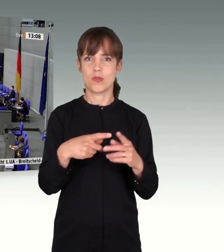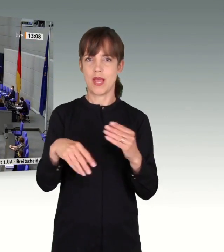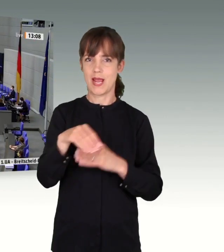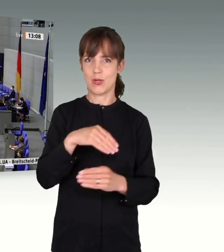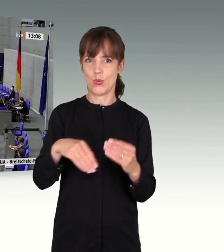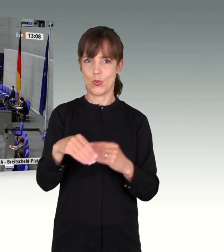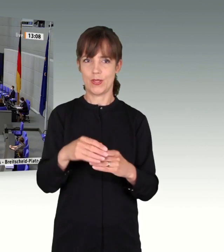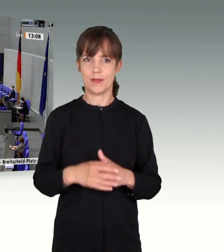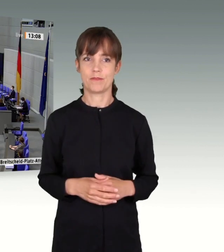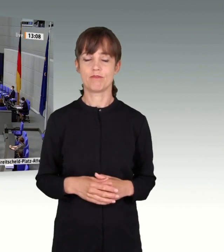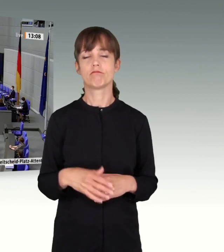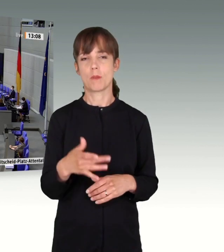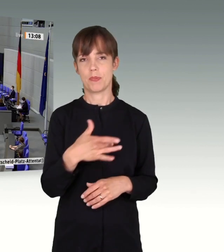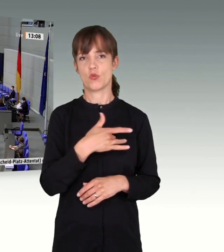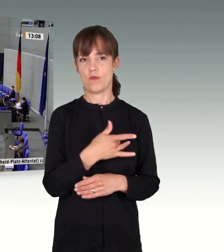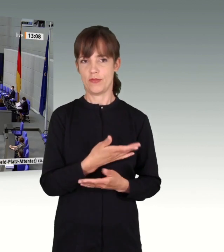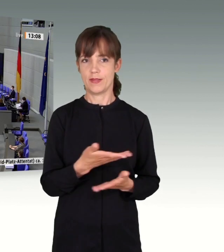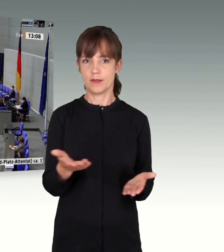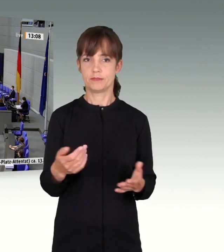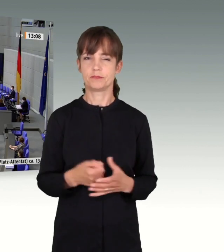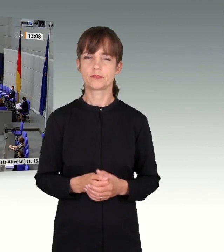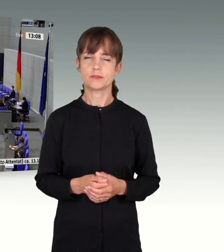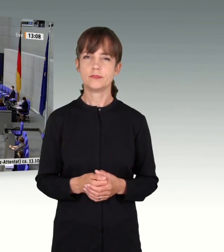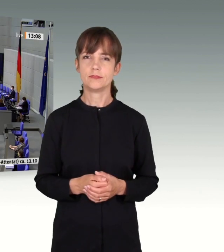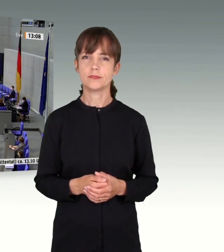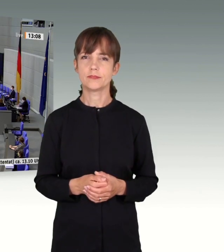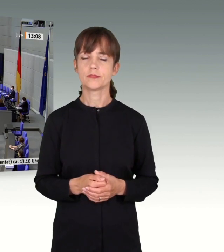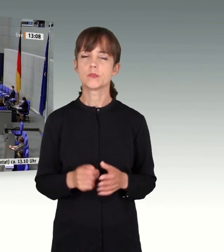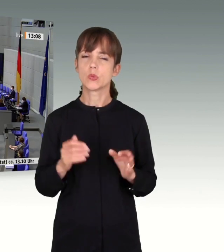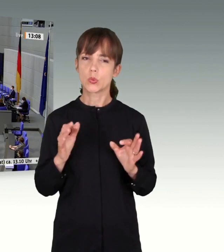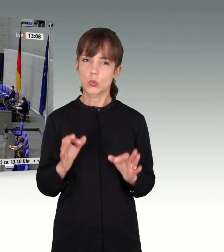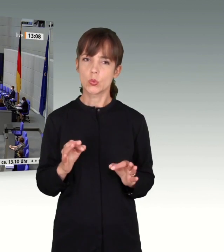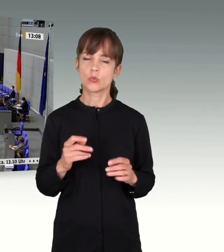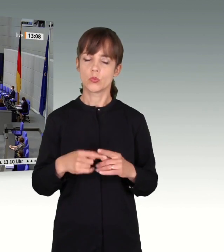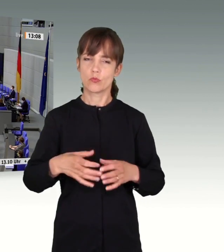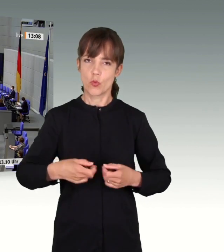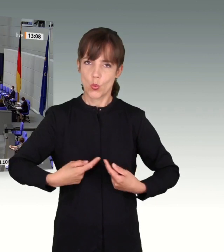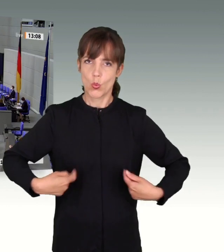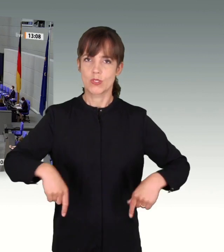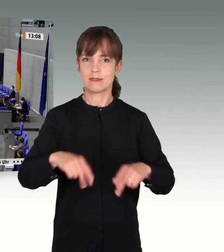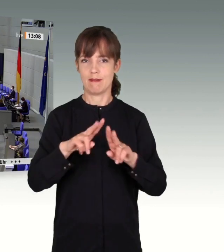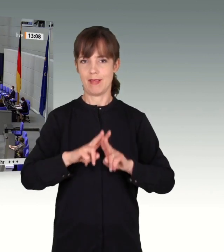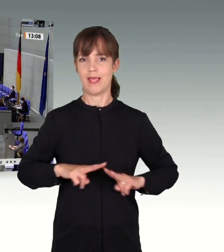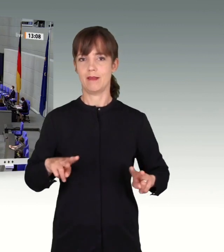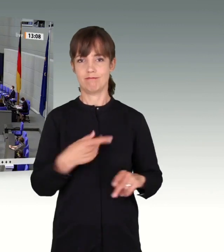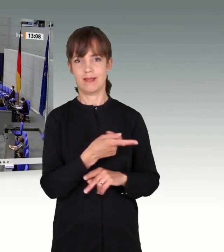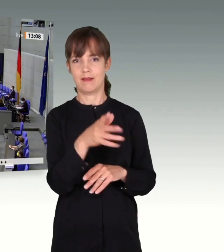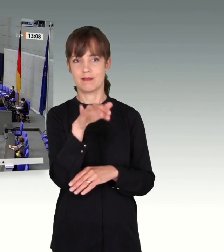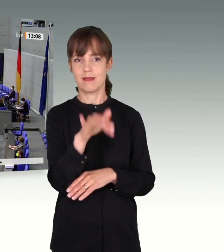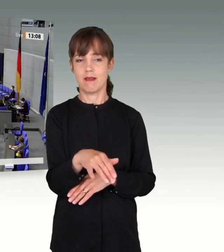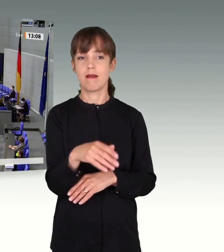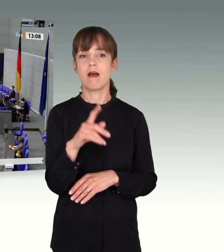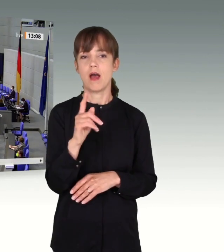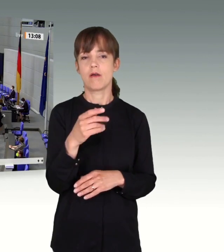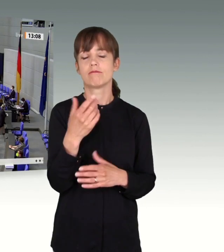und Betroffene! Es ist gut und uns eine Ehre, Sie heute hier zu haben, auch wenn es sicherlich